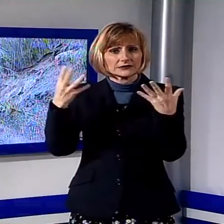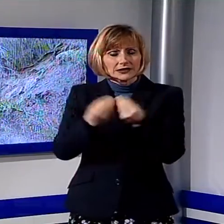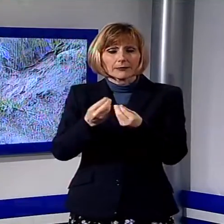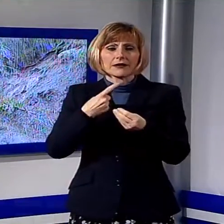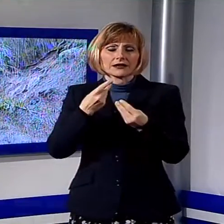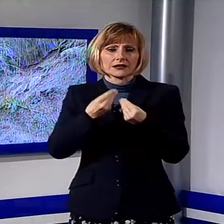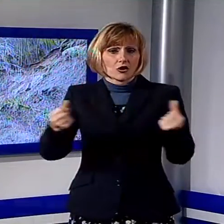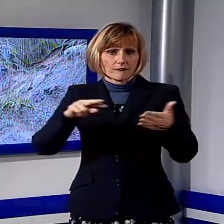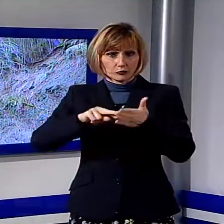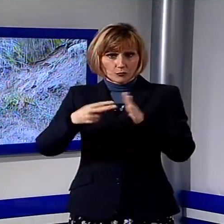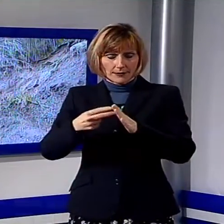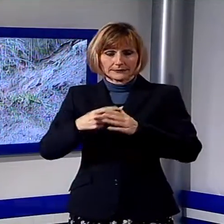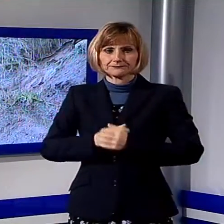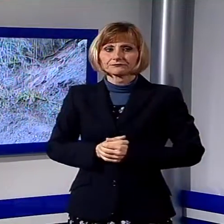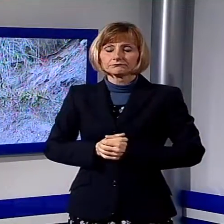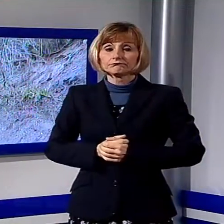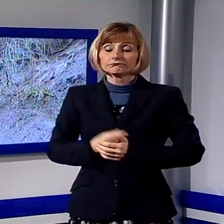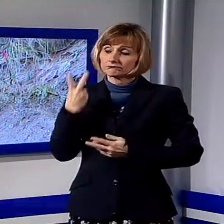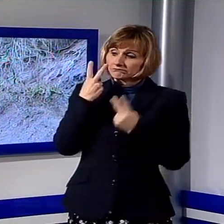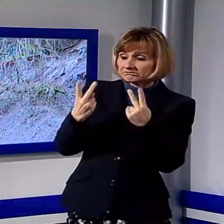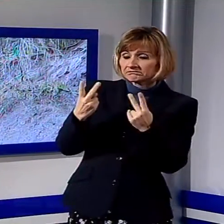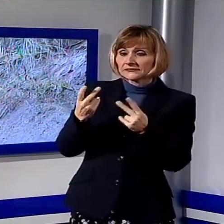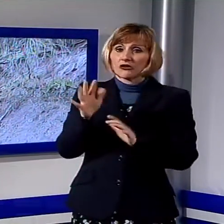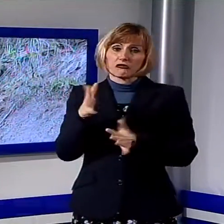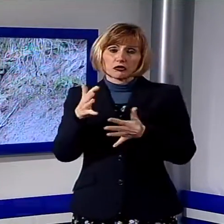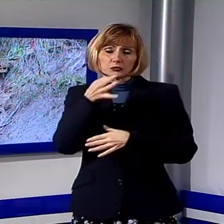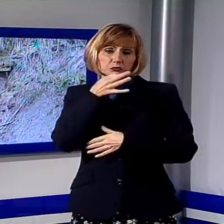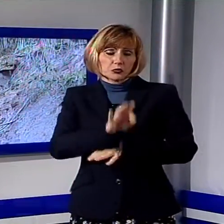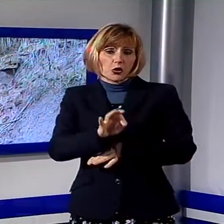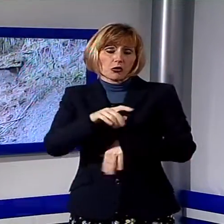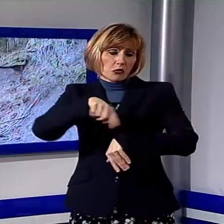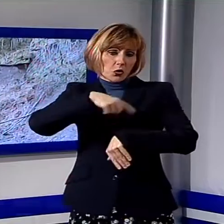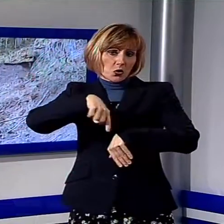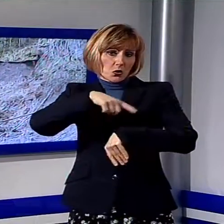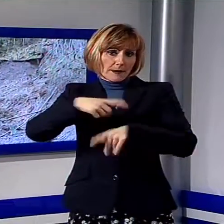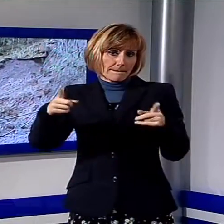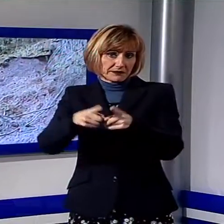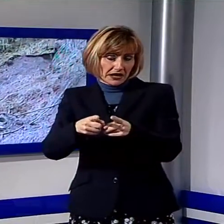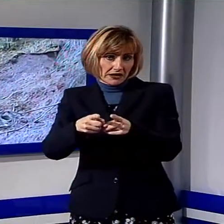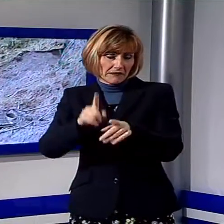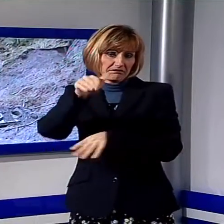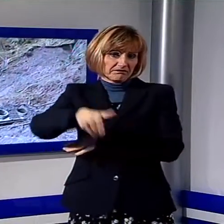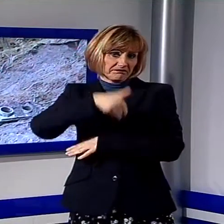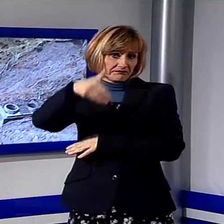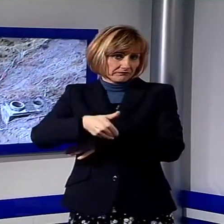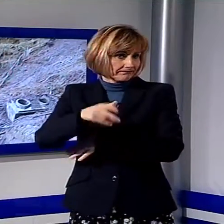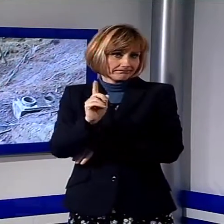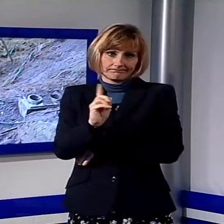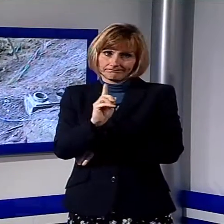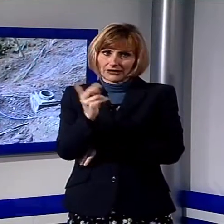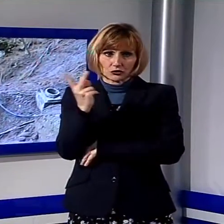colpo d'occhio si potrebbe pensare che per riaprire la viabilità possano bastare poche ore di lavoro con un mezzo meccanico. In realtà il discorso è un